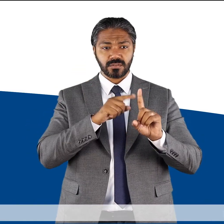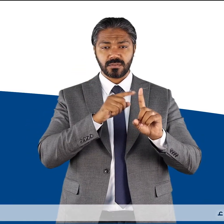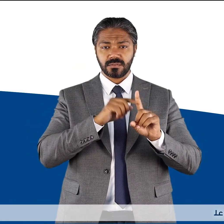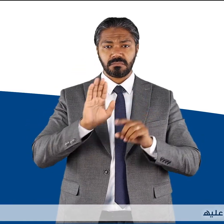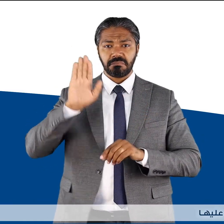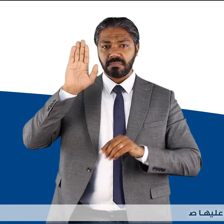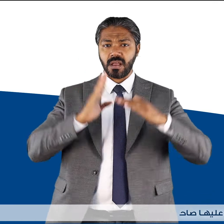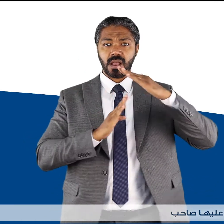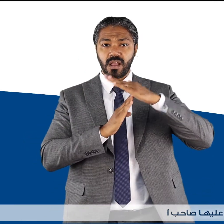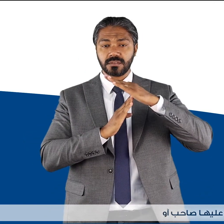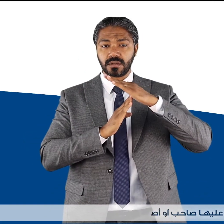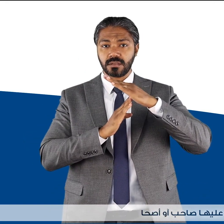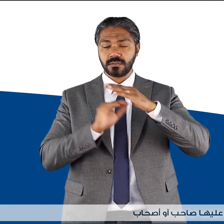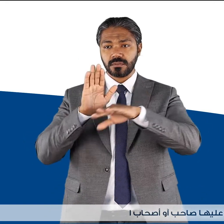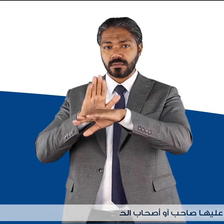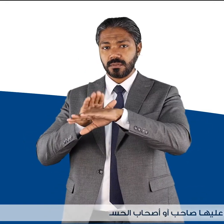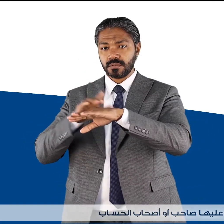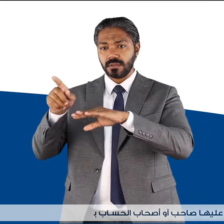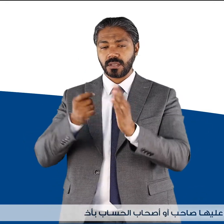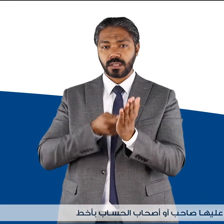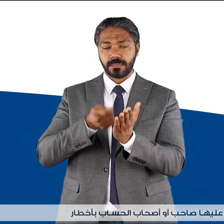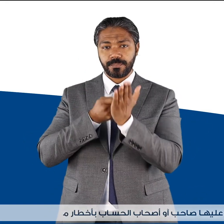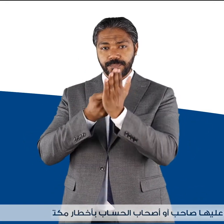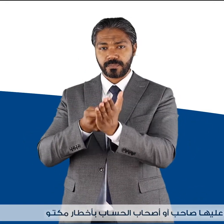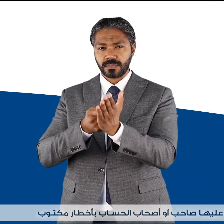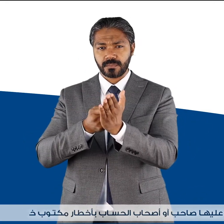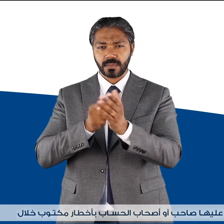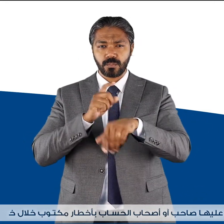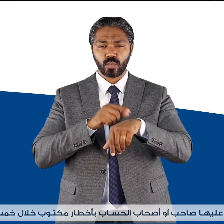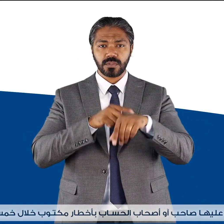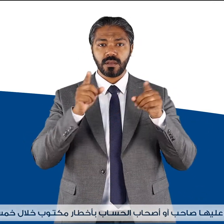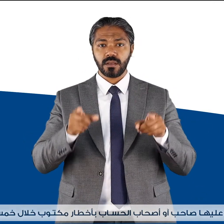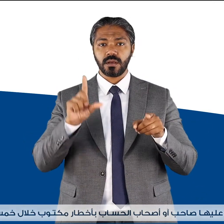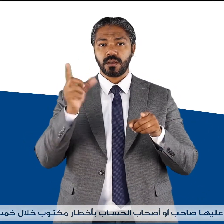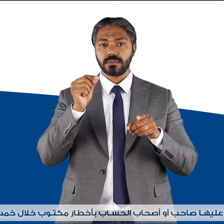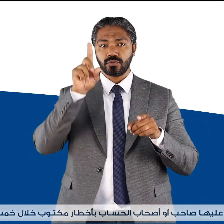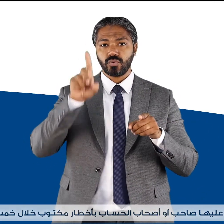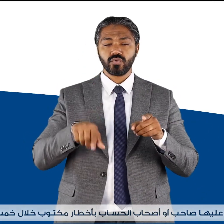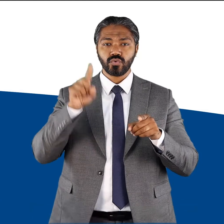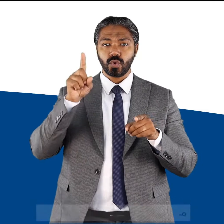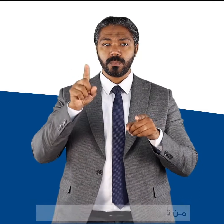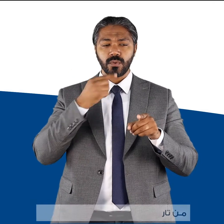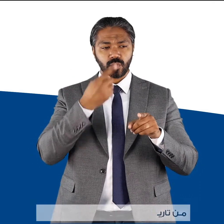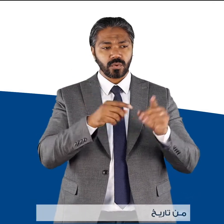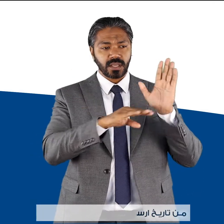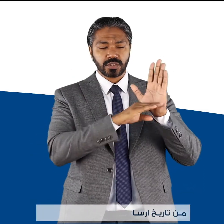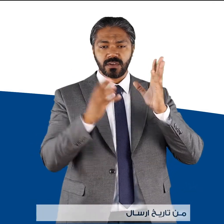عليها صاحب أو أصحاب الحساب بإخطار مكتوب خلال خمسة عشر يوما من تاريخ إرسال